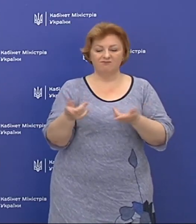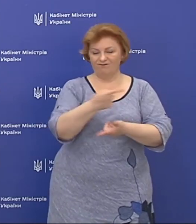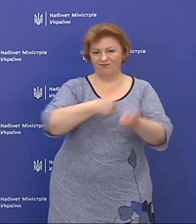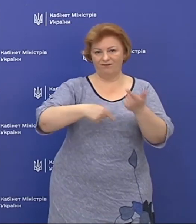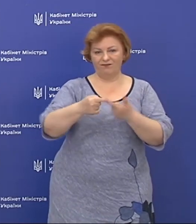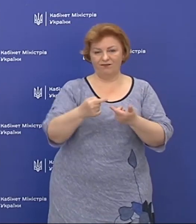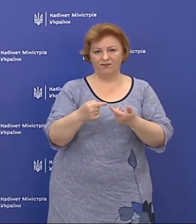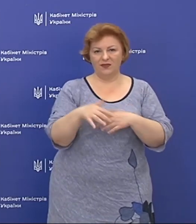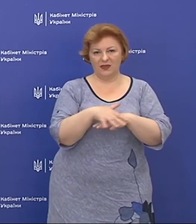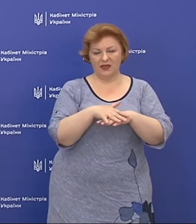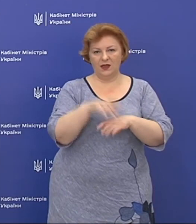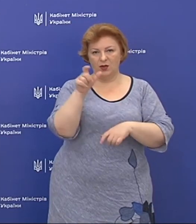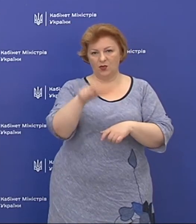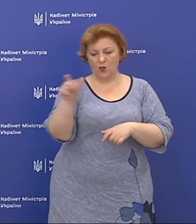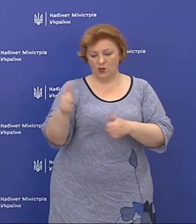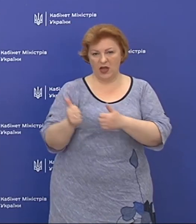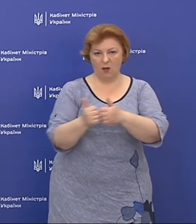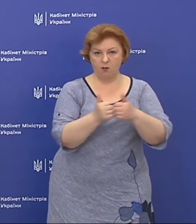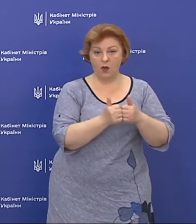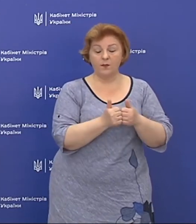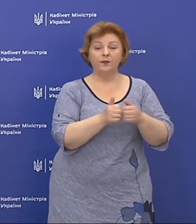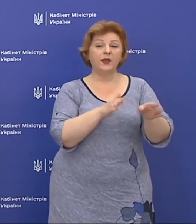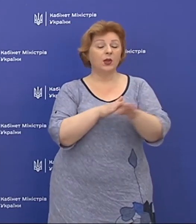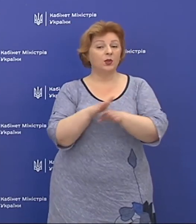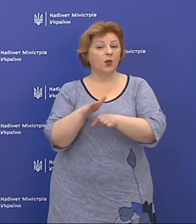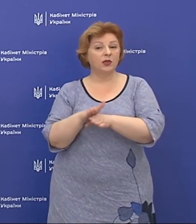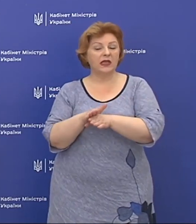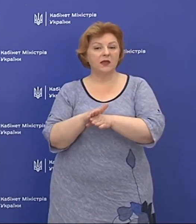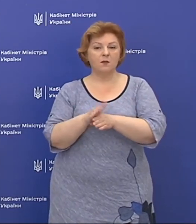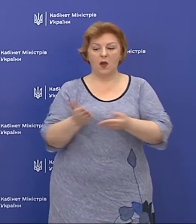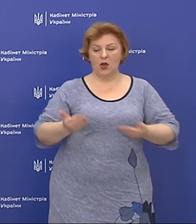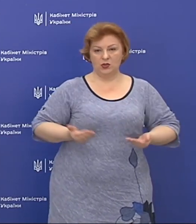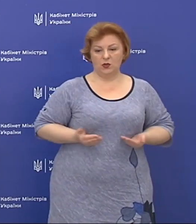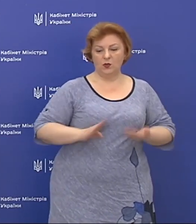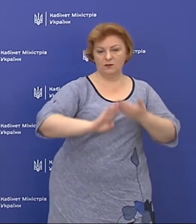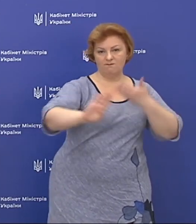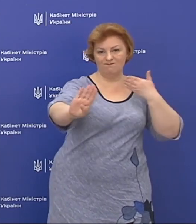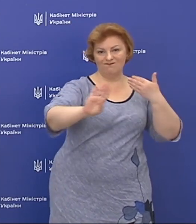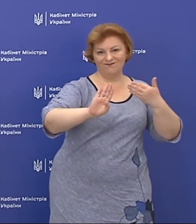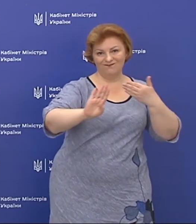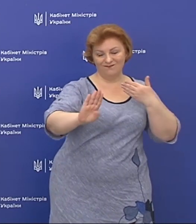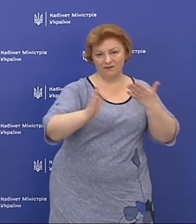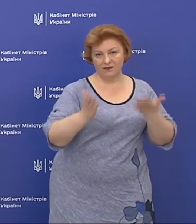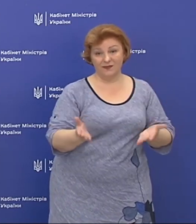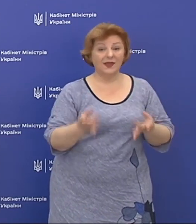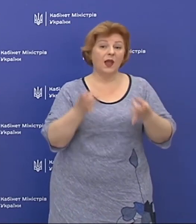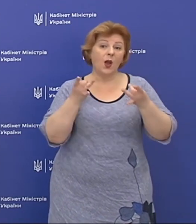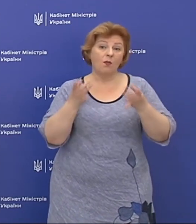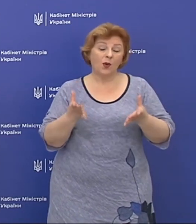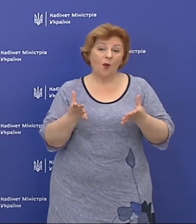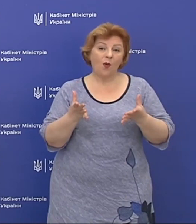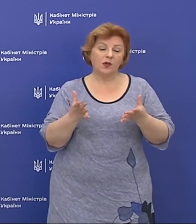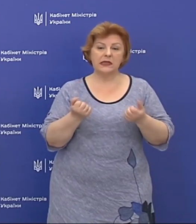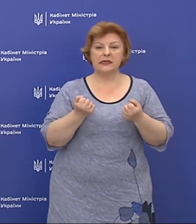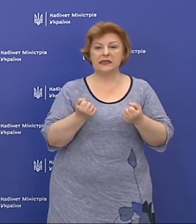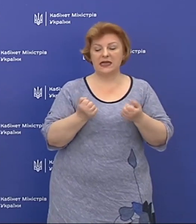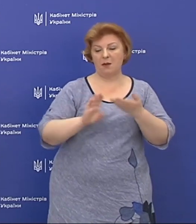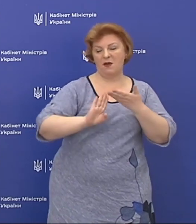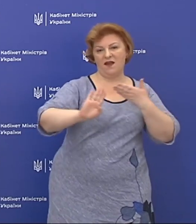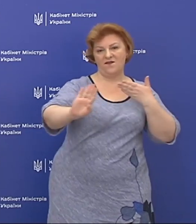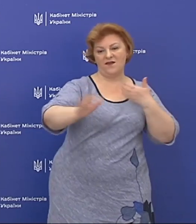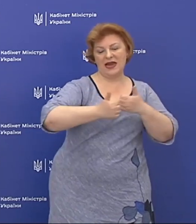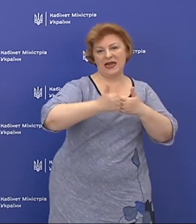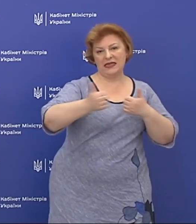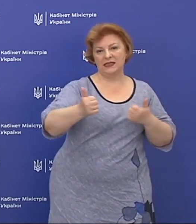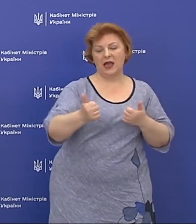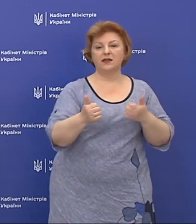також дотримання соціальної дистанції – це просто триматися на відстані